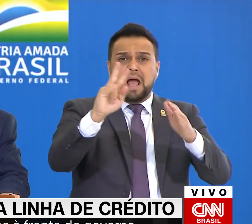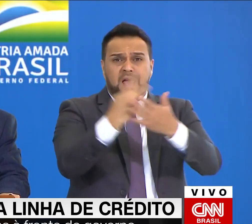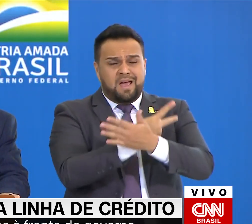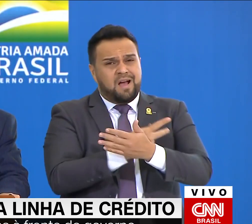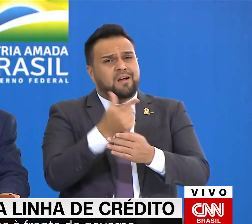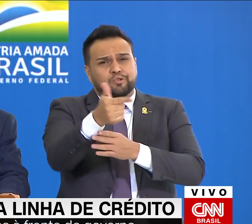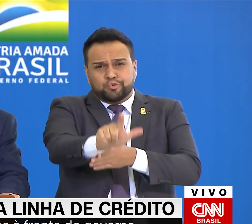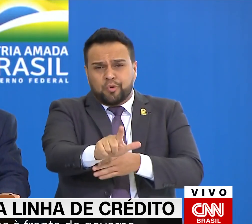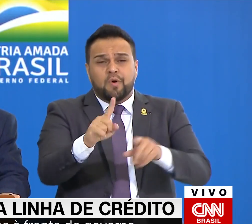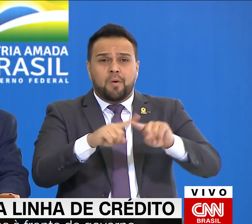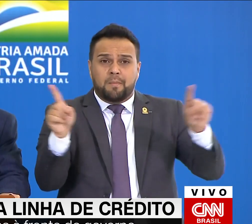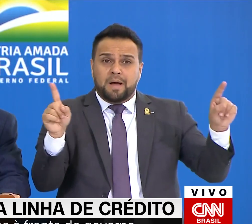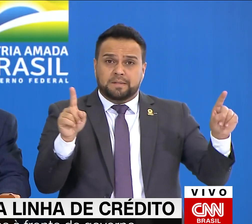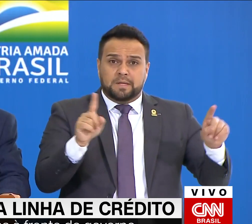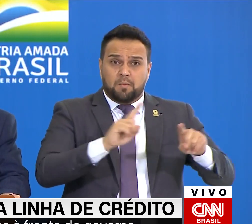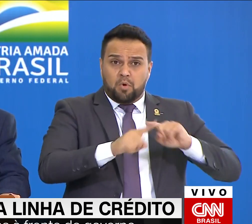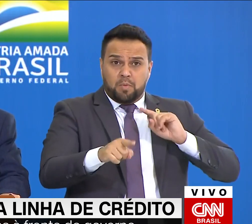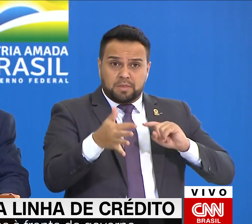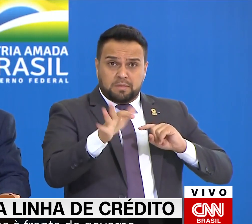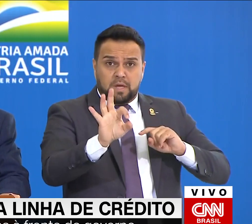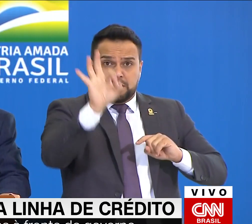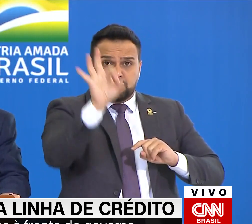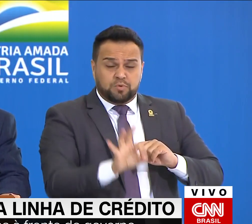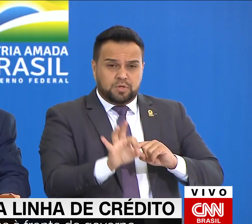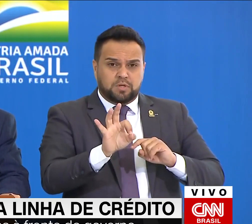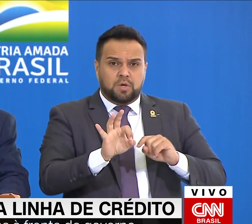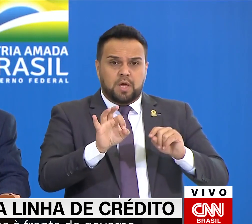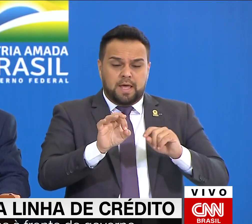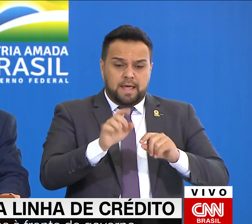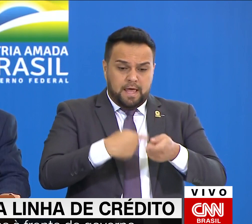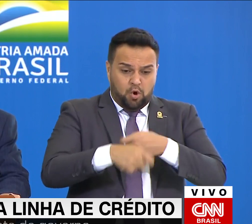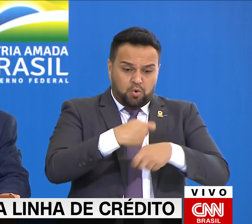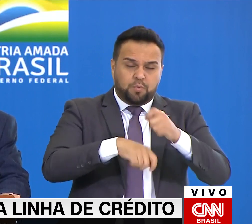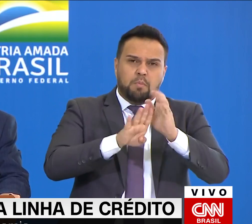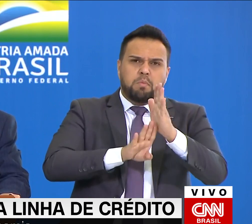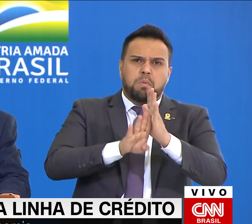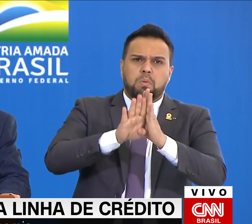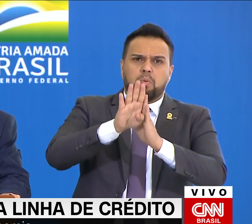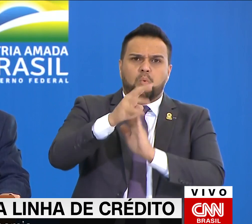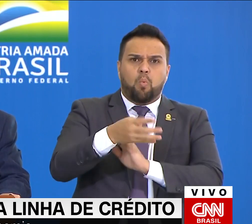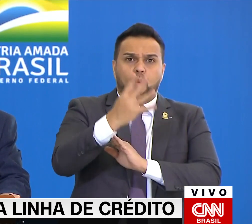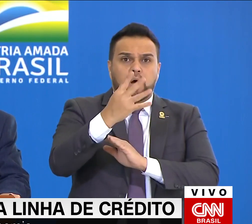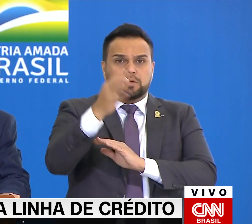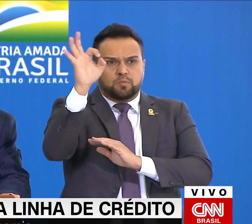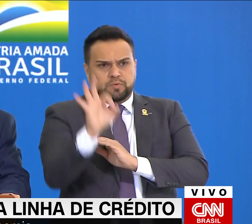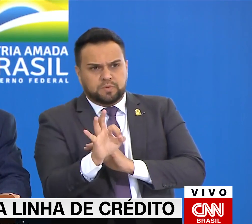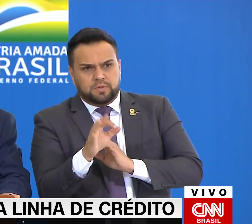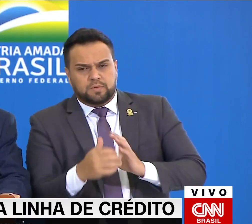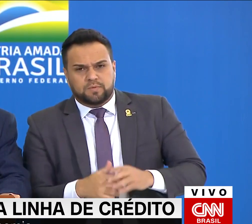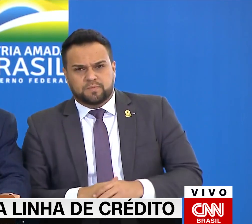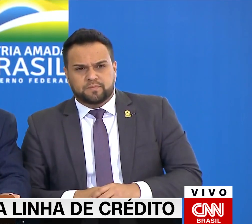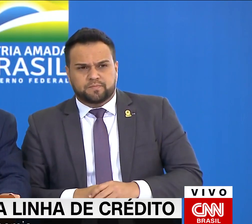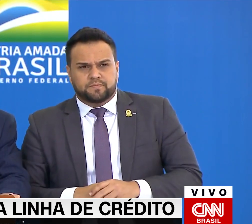% e as economias avançadas 4%. Nós caímos menos que as economias avançadas.